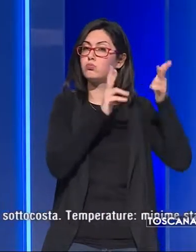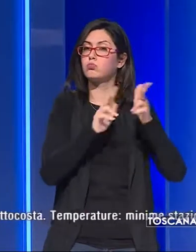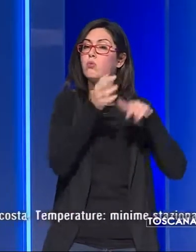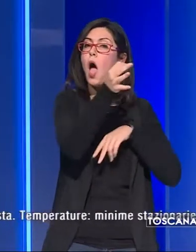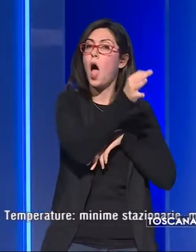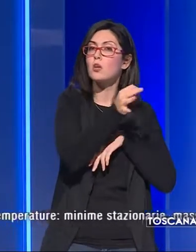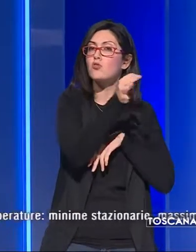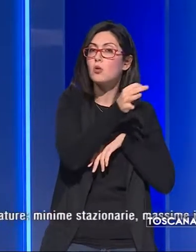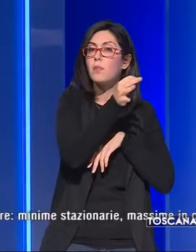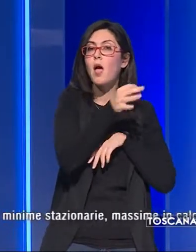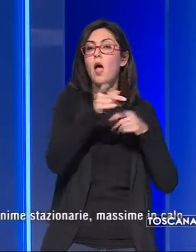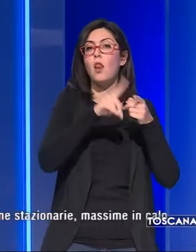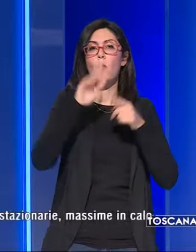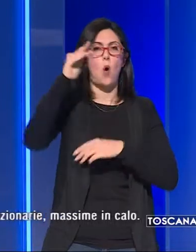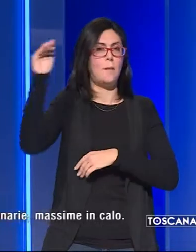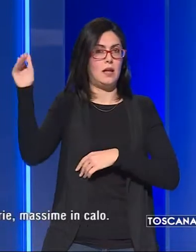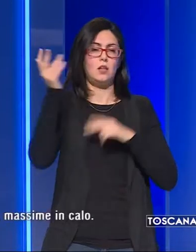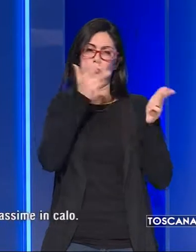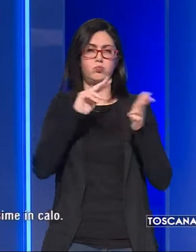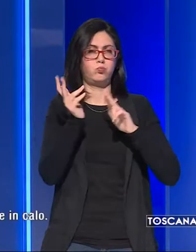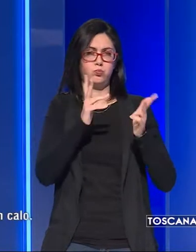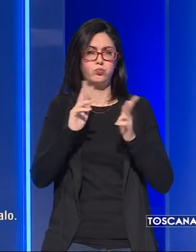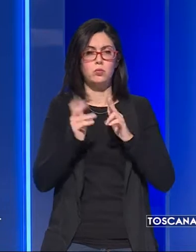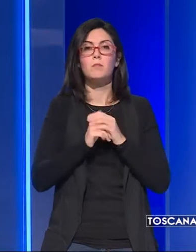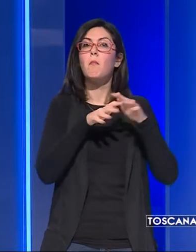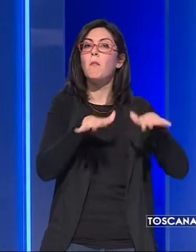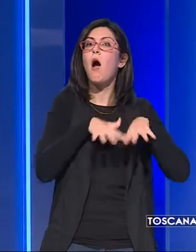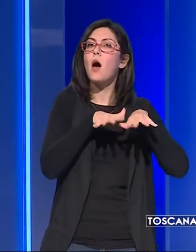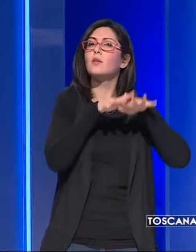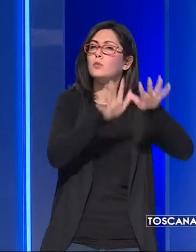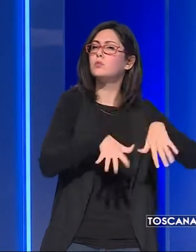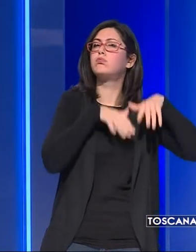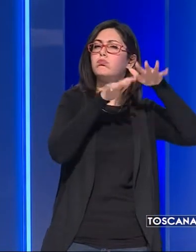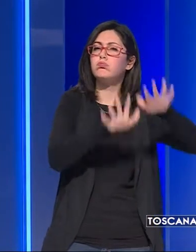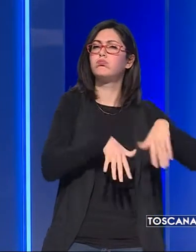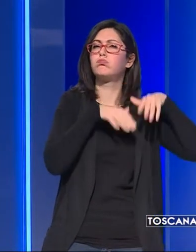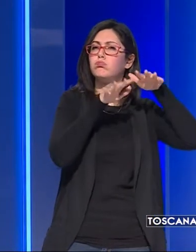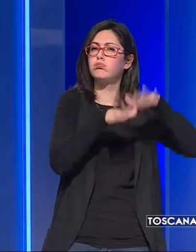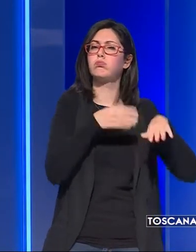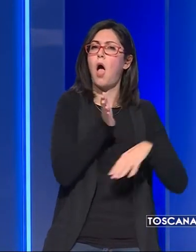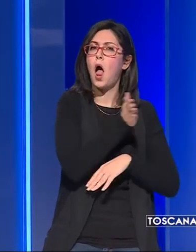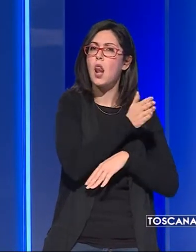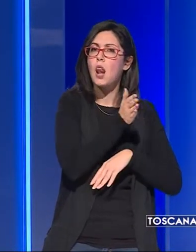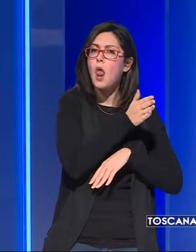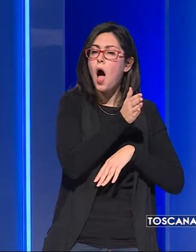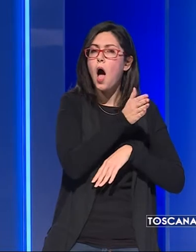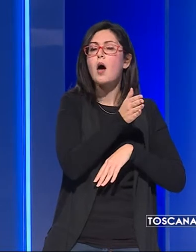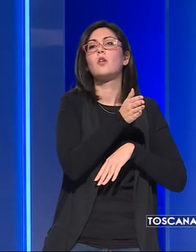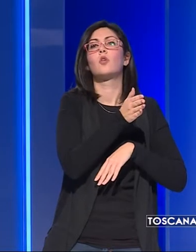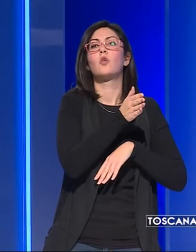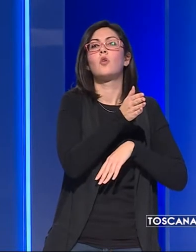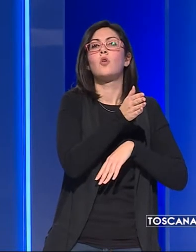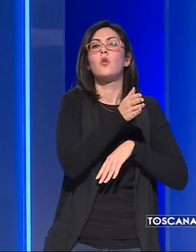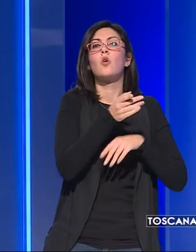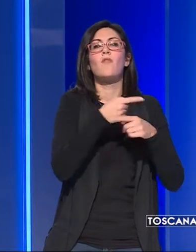arcipelago e zone appenniniche. I mari mossi o molto mossi a largo, tra poco mossi